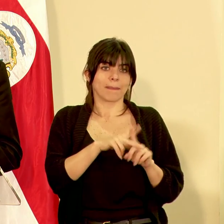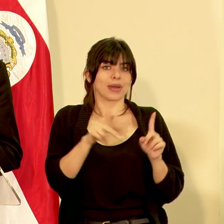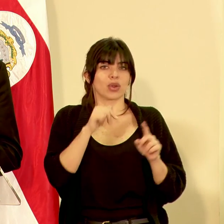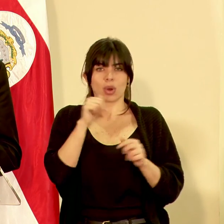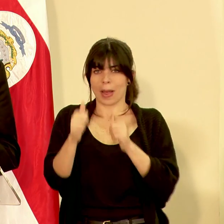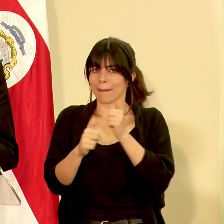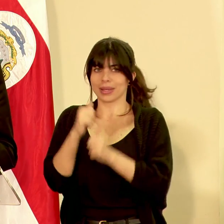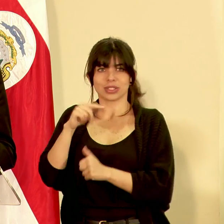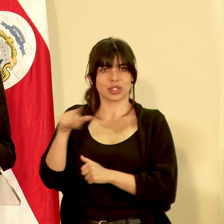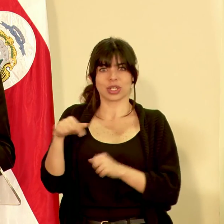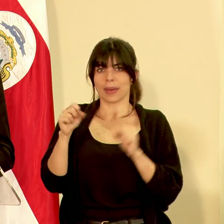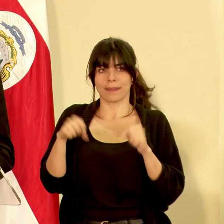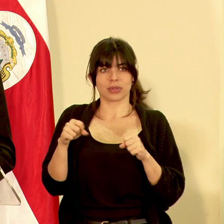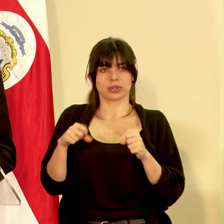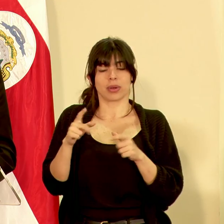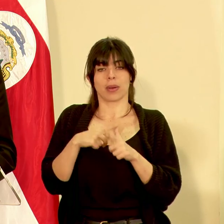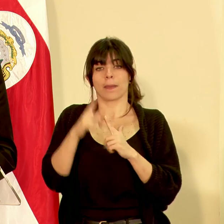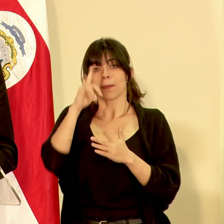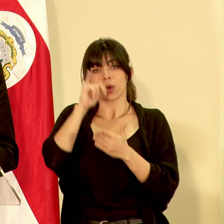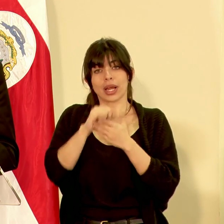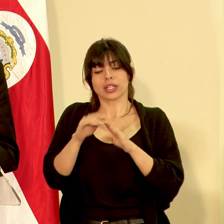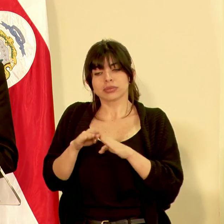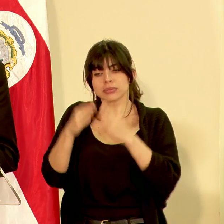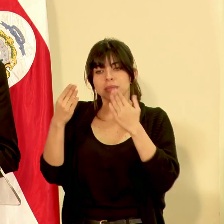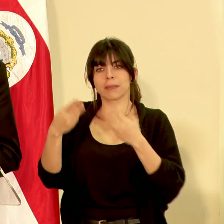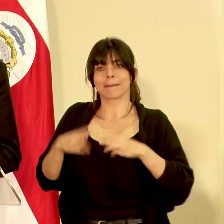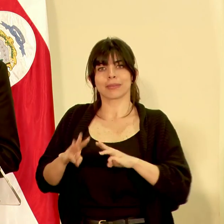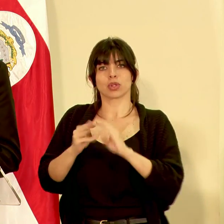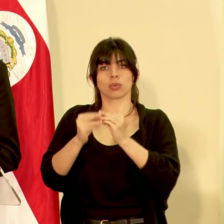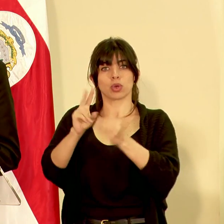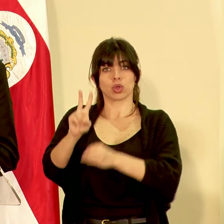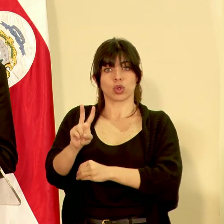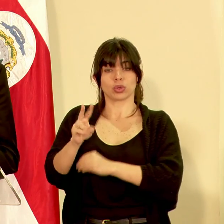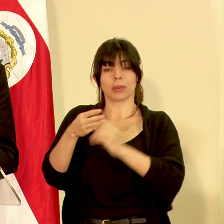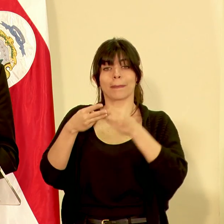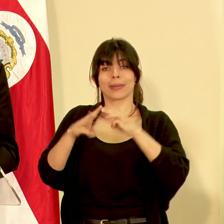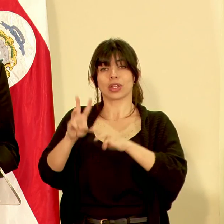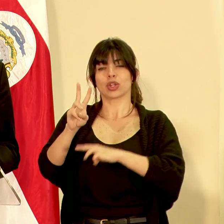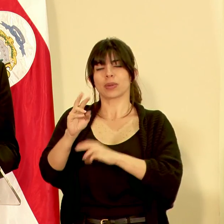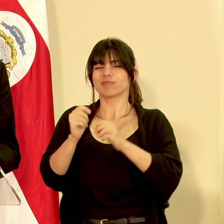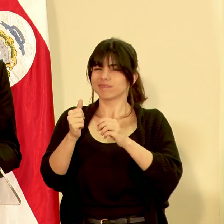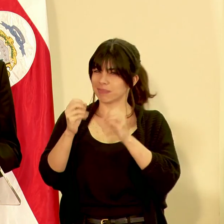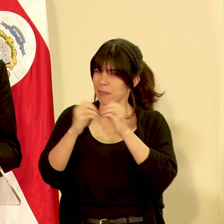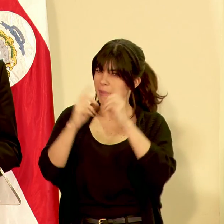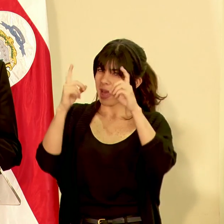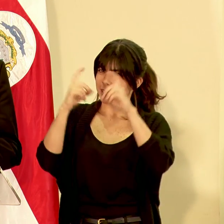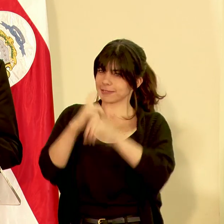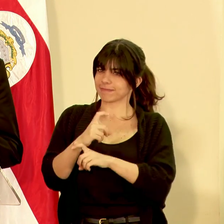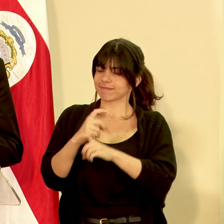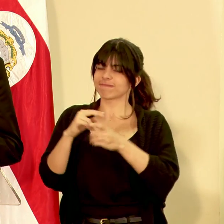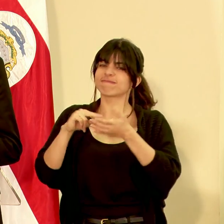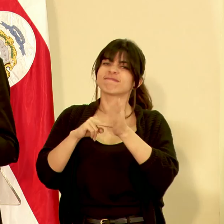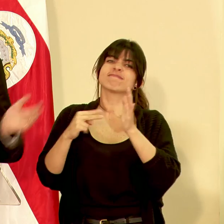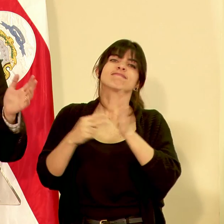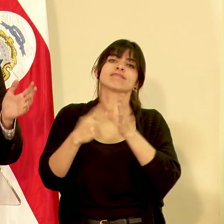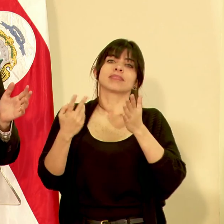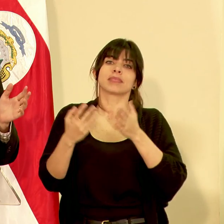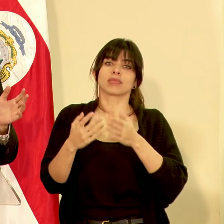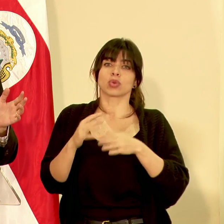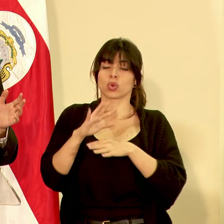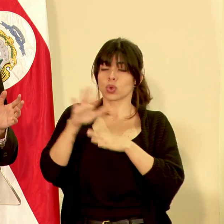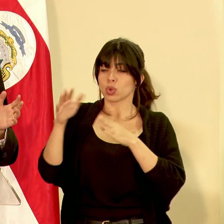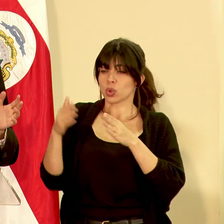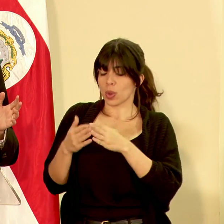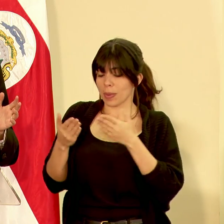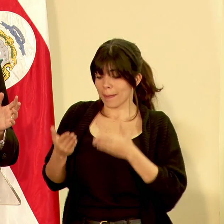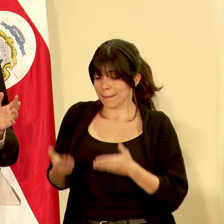mayoría de los casos por eso es que se habilita el método 2 el método 2 si es un poquito más complicado básicamente es pese todo lo que va